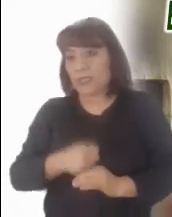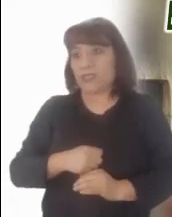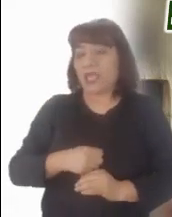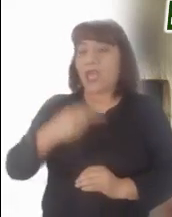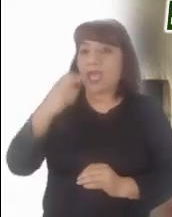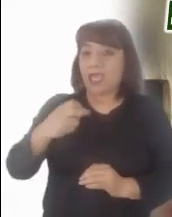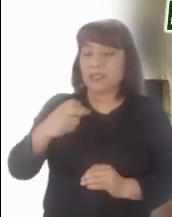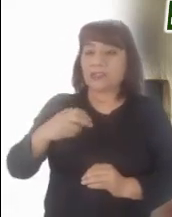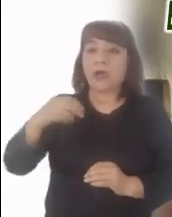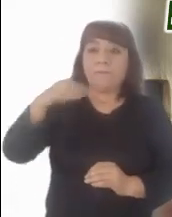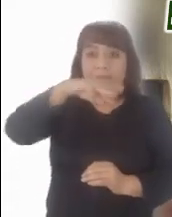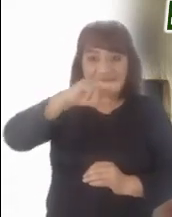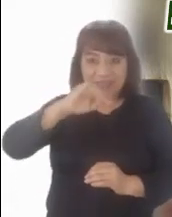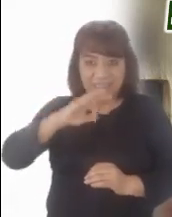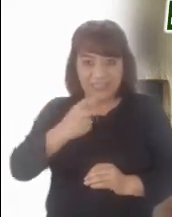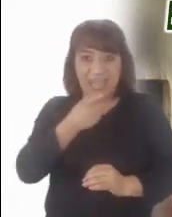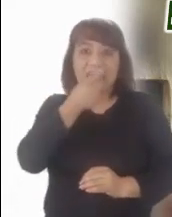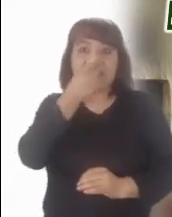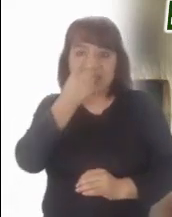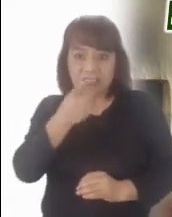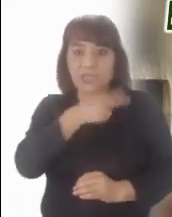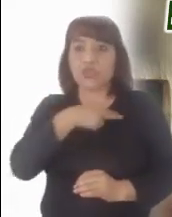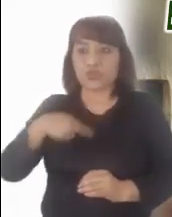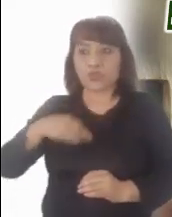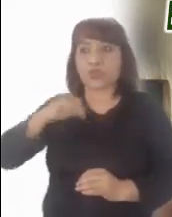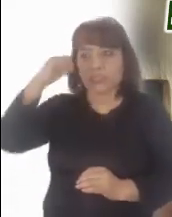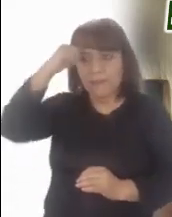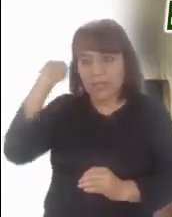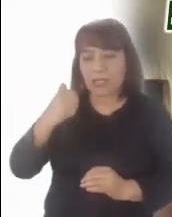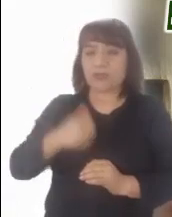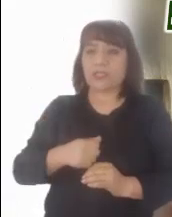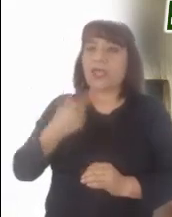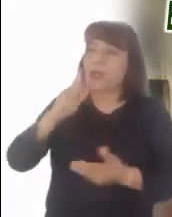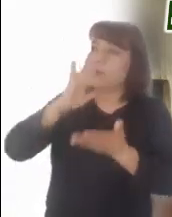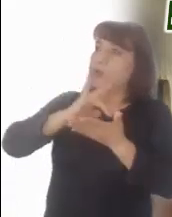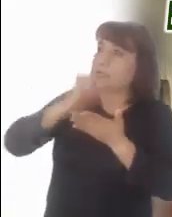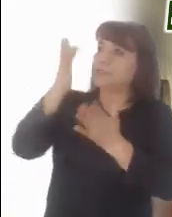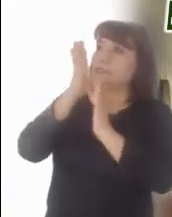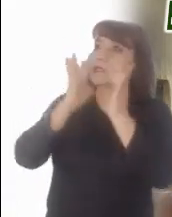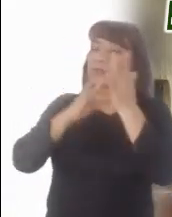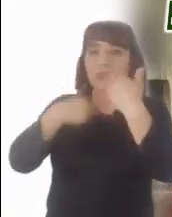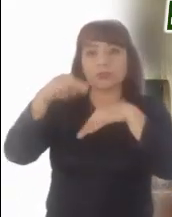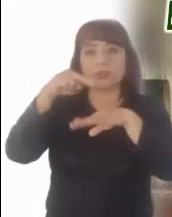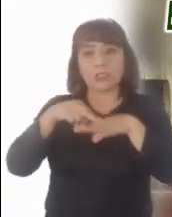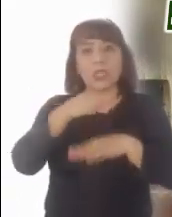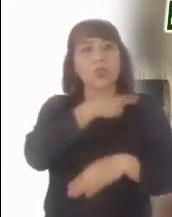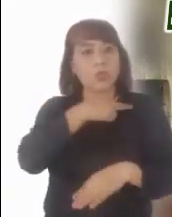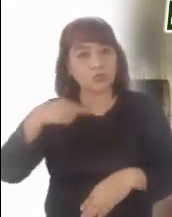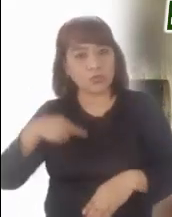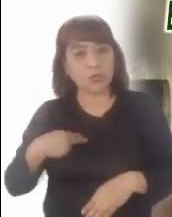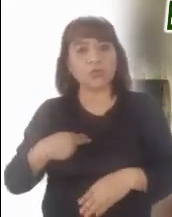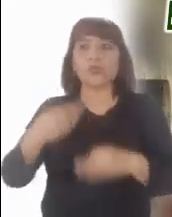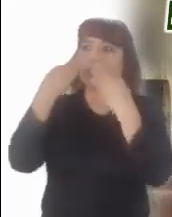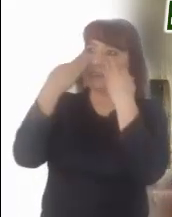que si bien somos pecadores, gracias al gran amor de Jesús resucitado, estamos llamados a ser